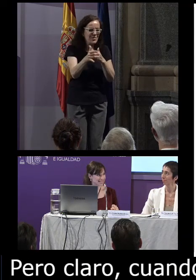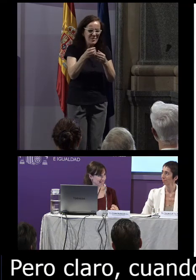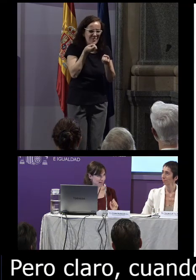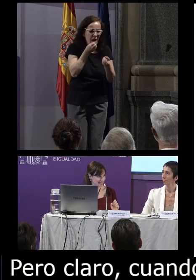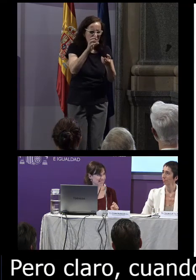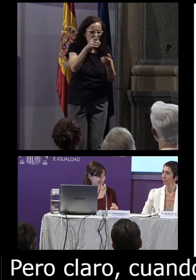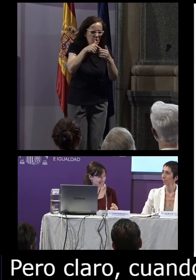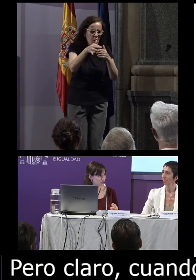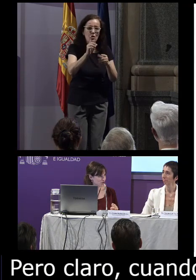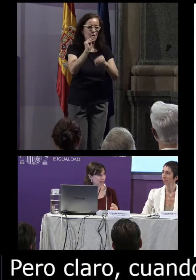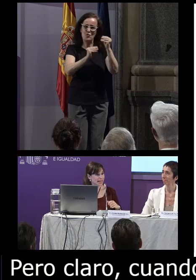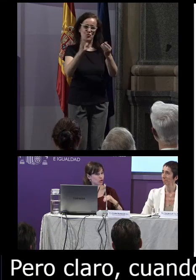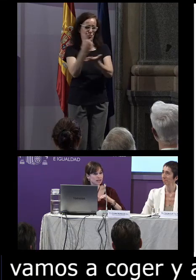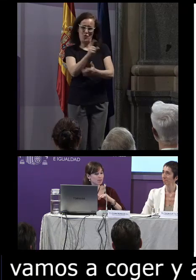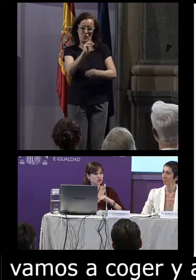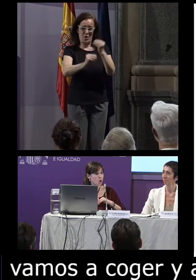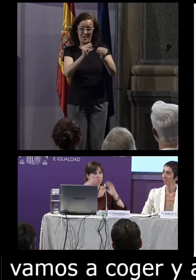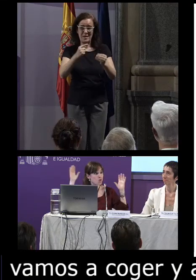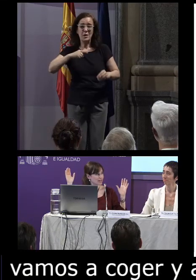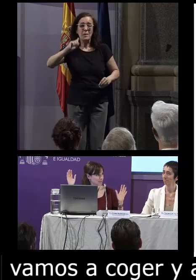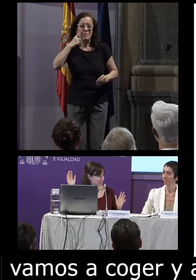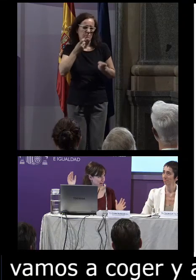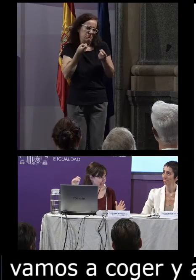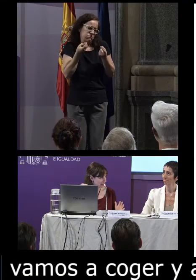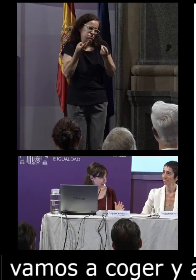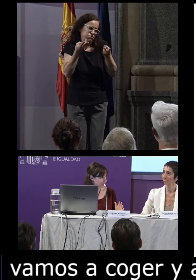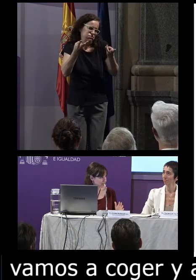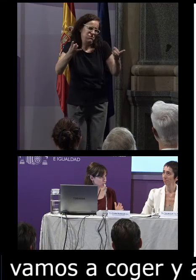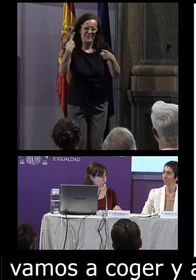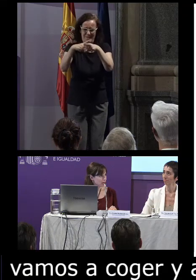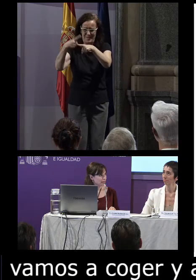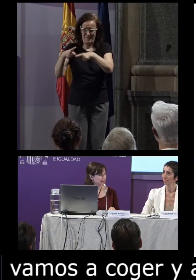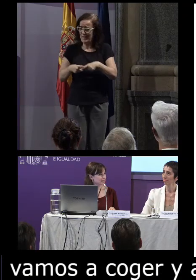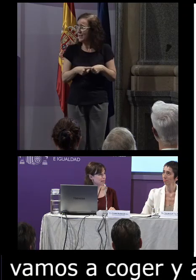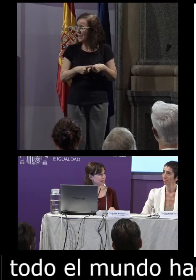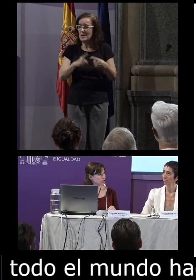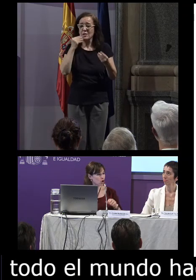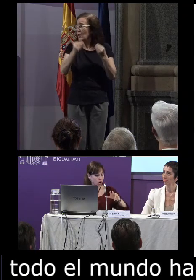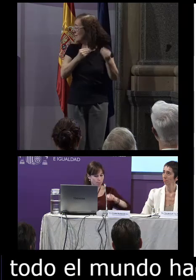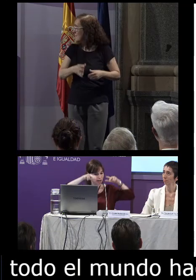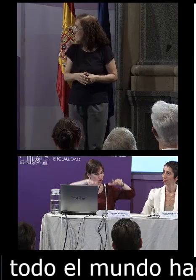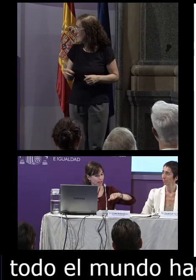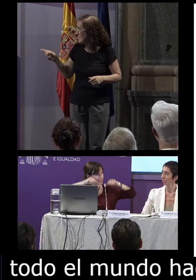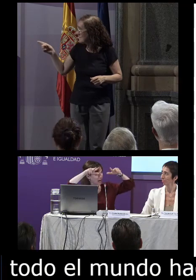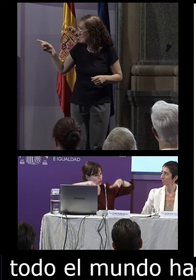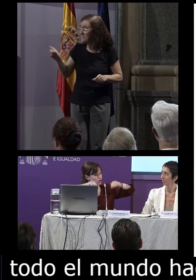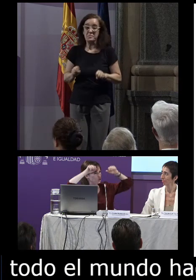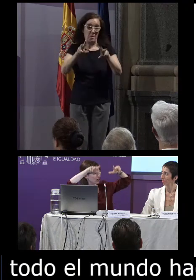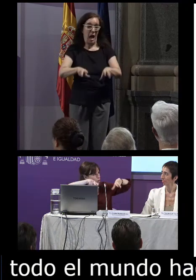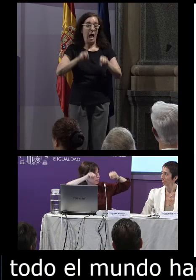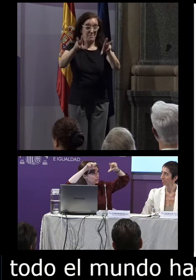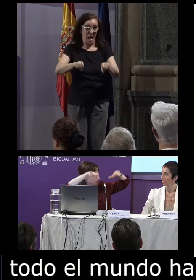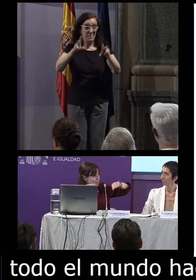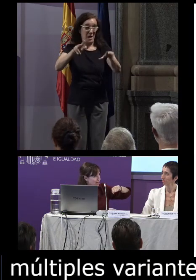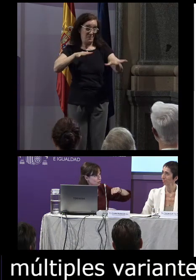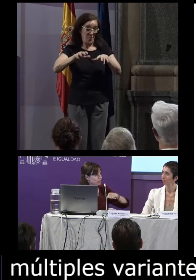mundo hace este signo y encontramos múltiples variantes desde hacerlo más con el salto y con